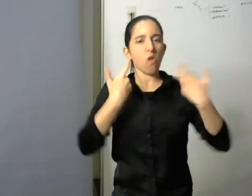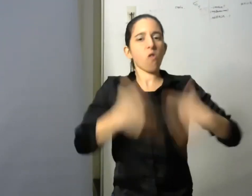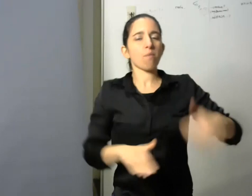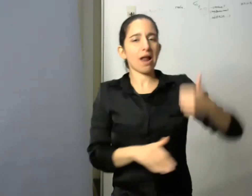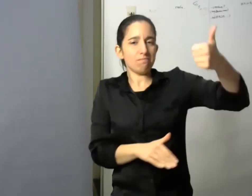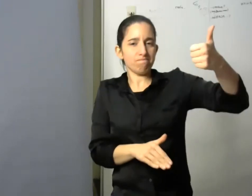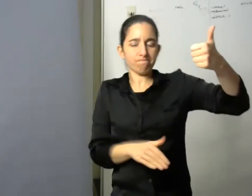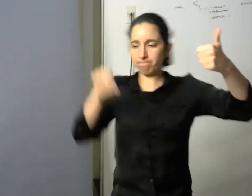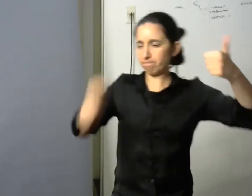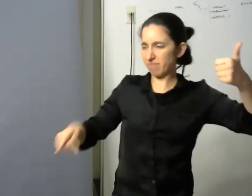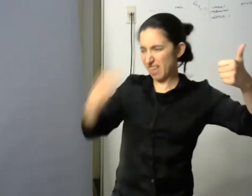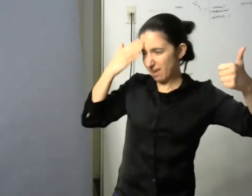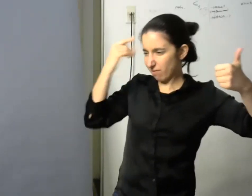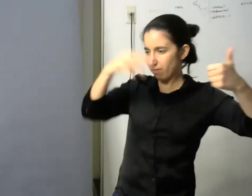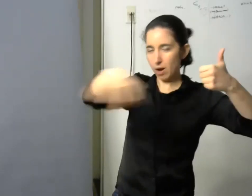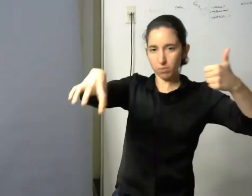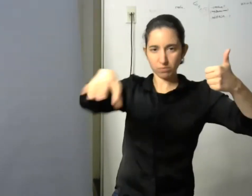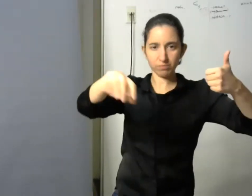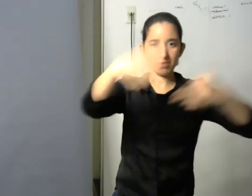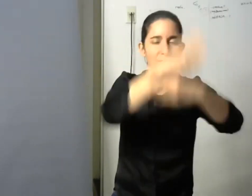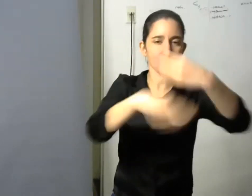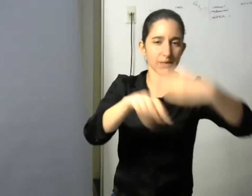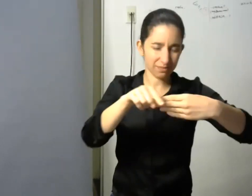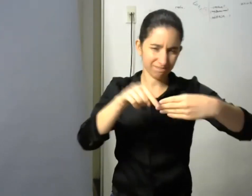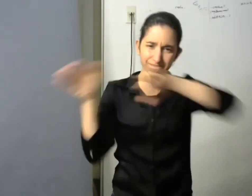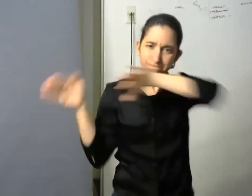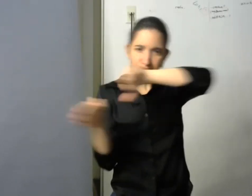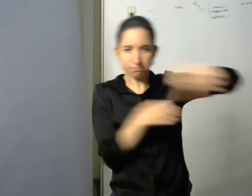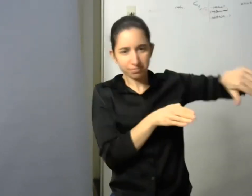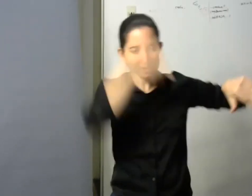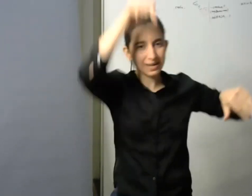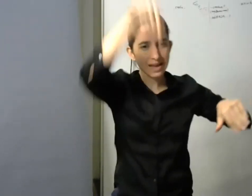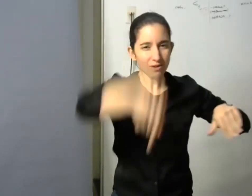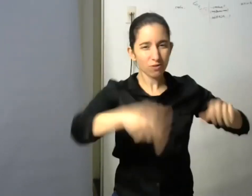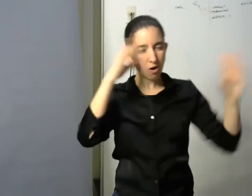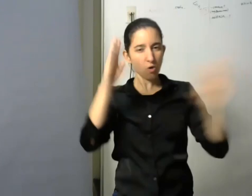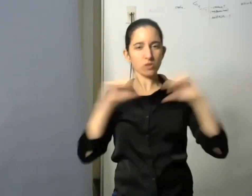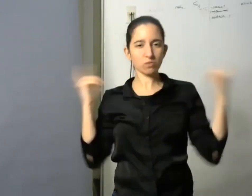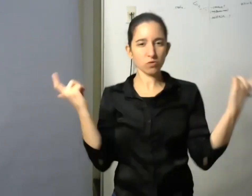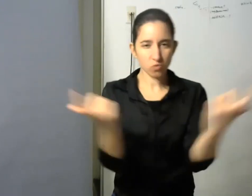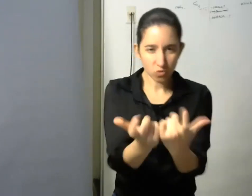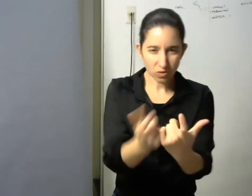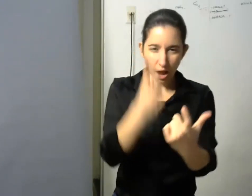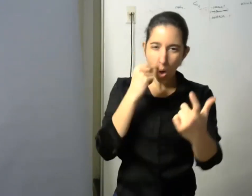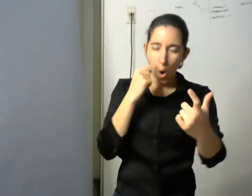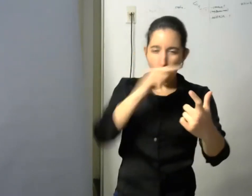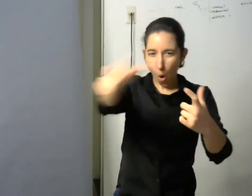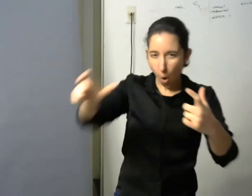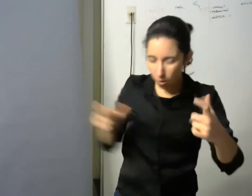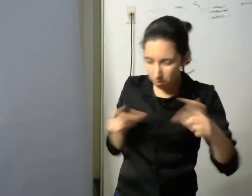a un modelo mucho más contextual mucho más cultural mucho más antropológico mucho más social mucho más político